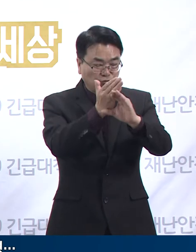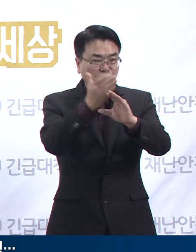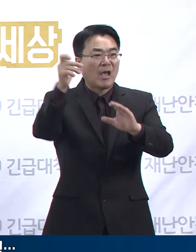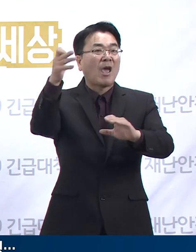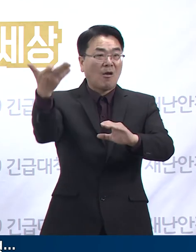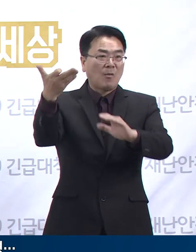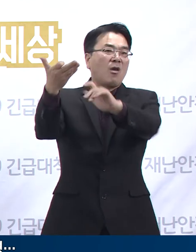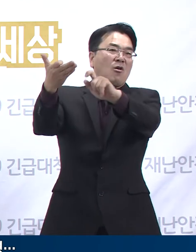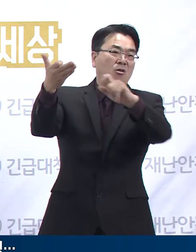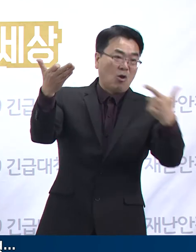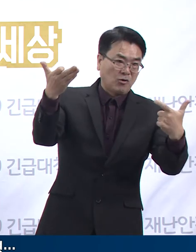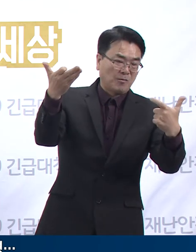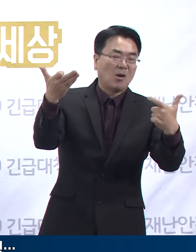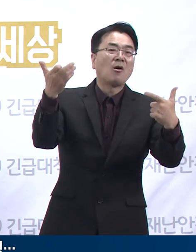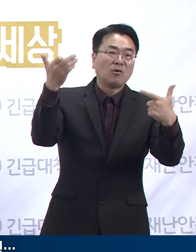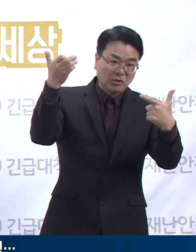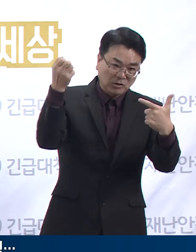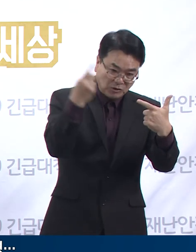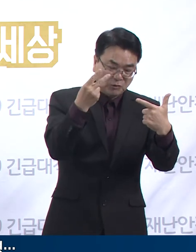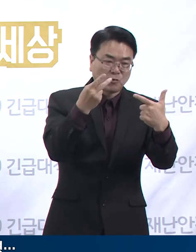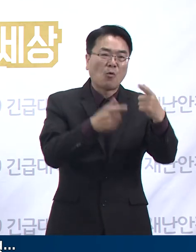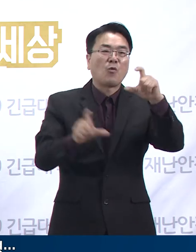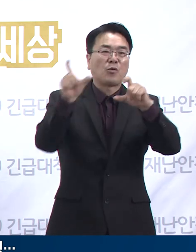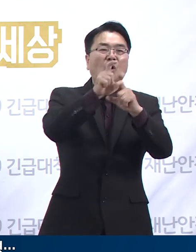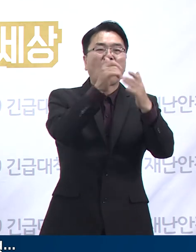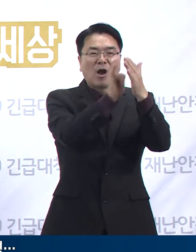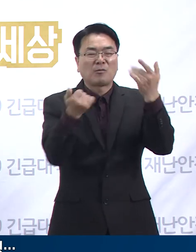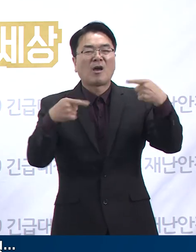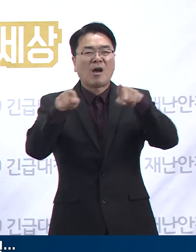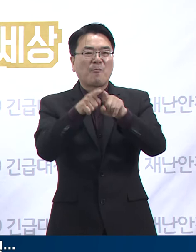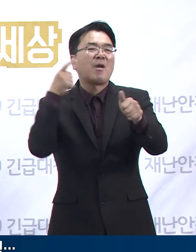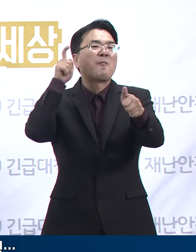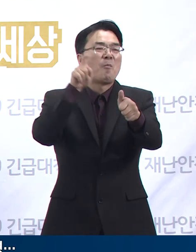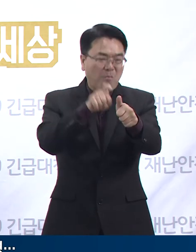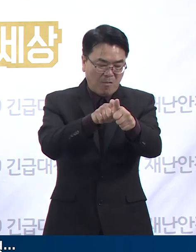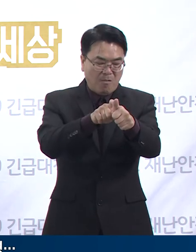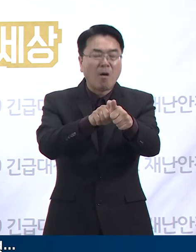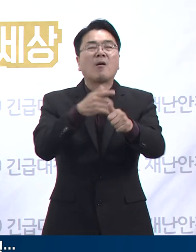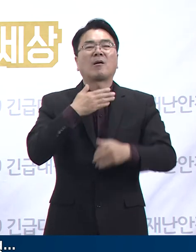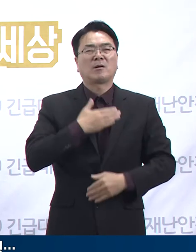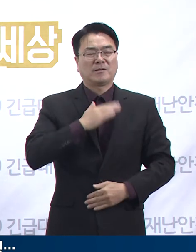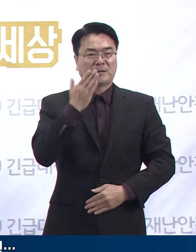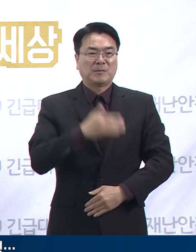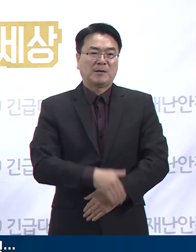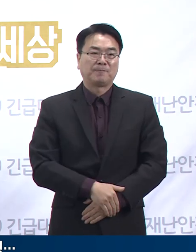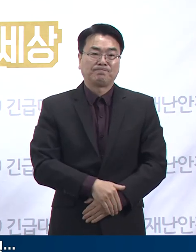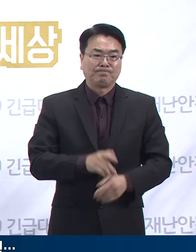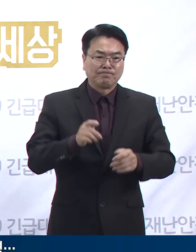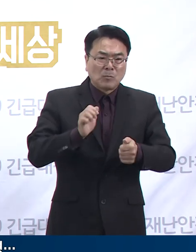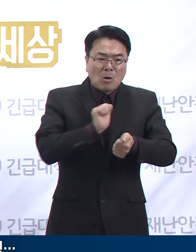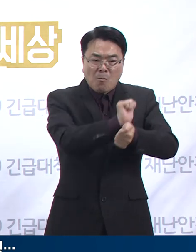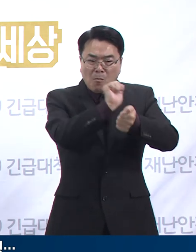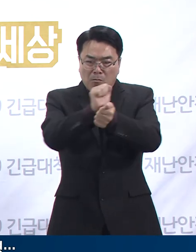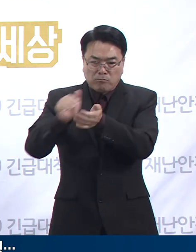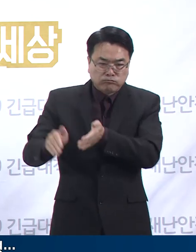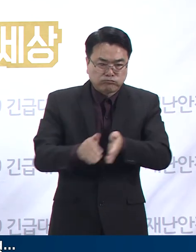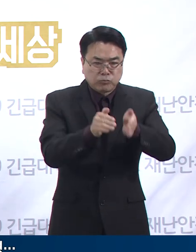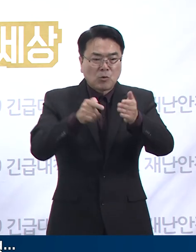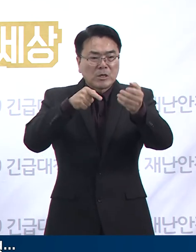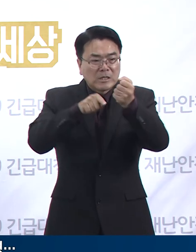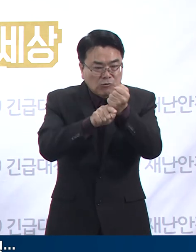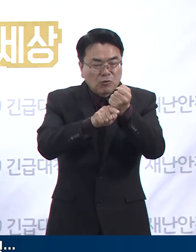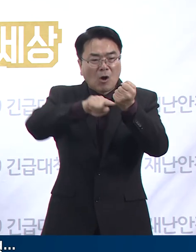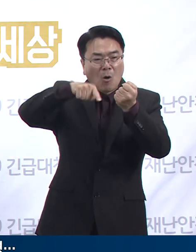가족과 지인들 또한 15명이 확진 판정을 받았습니다. 현재 정확한 감염검열을 파악하기 위하여 확진자들과